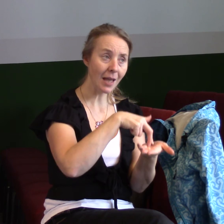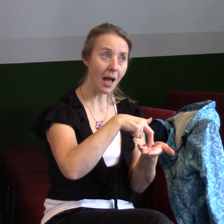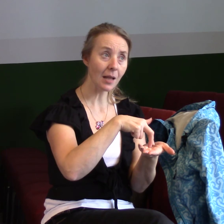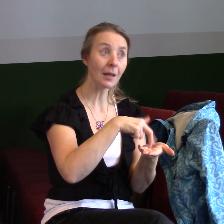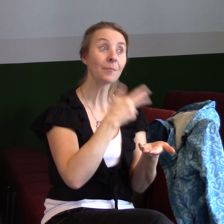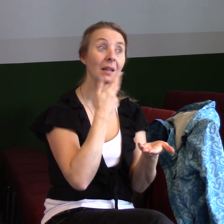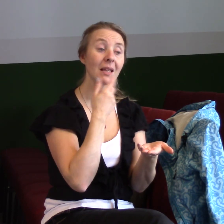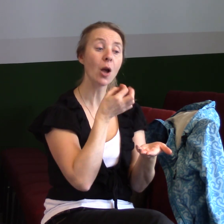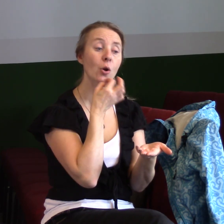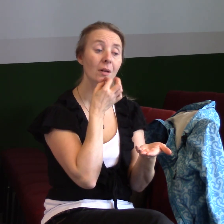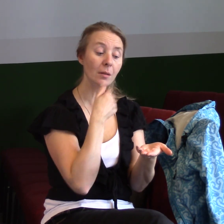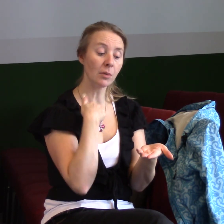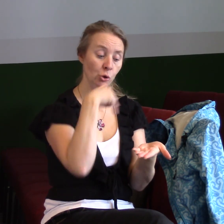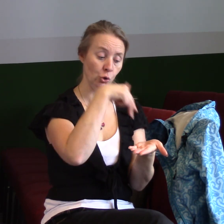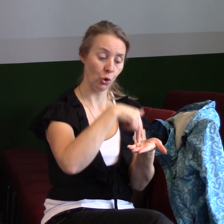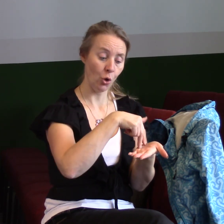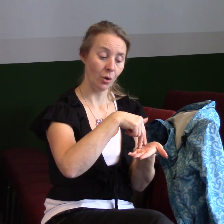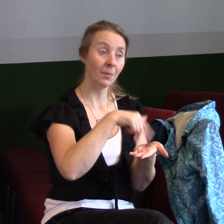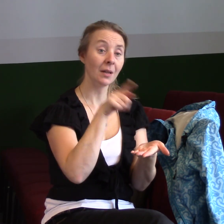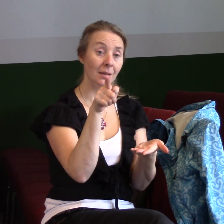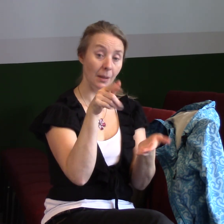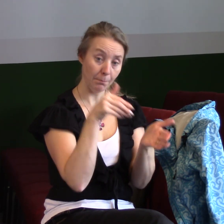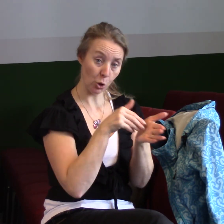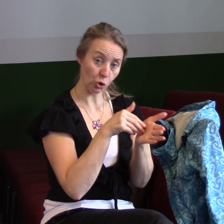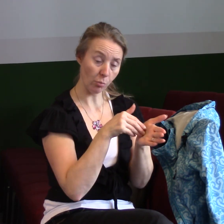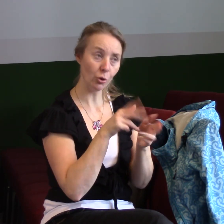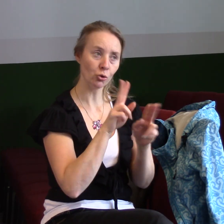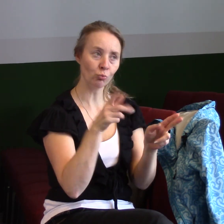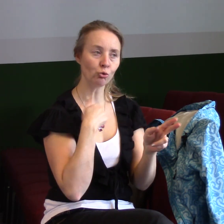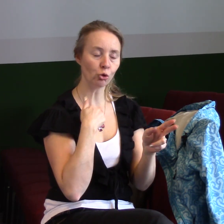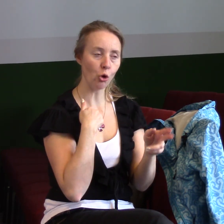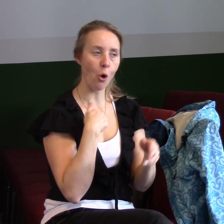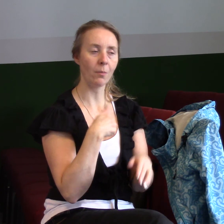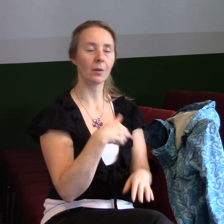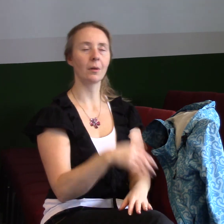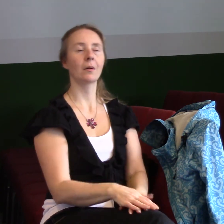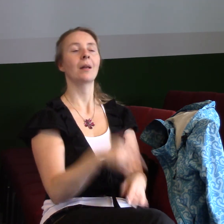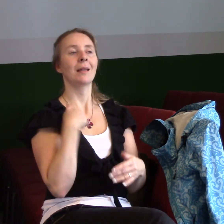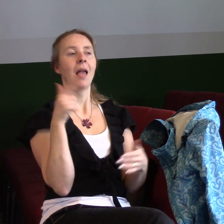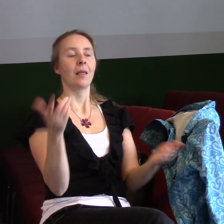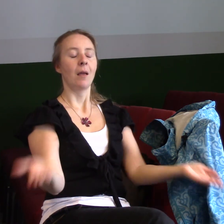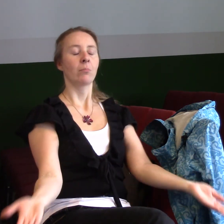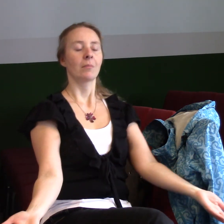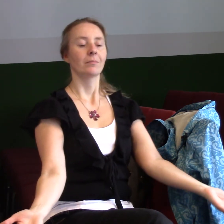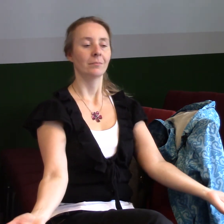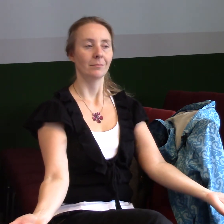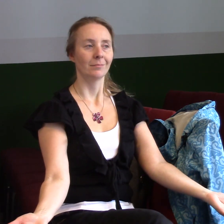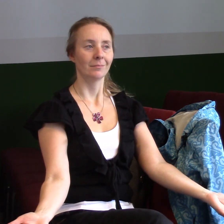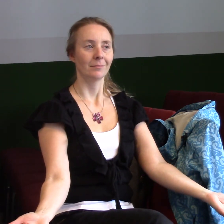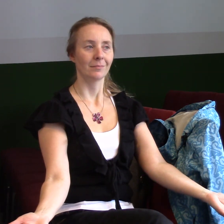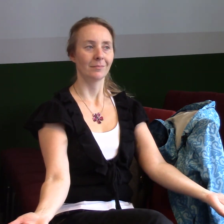budeš moc opřít. A opravdu někdy vítězství není, že věci jsou dobře. Ale vítězství je to, že já tam stojím, zachoval jsem